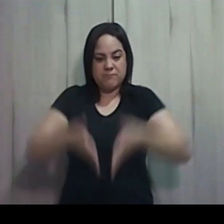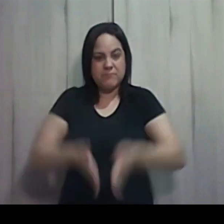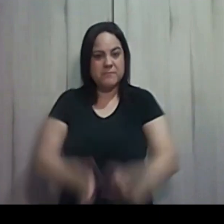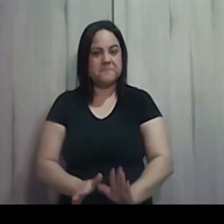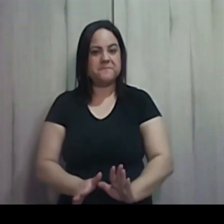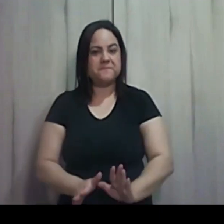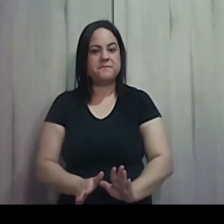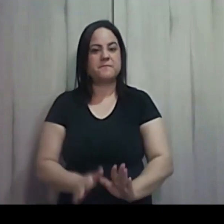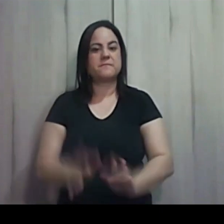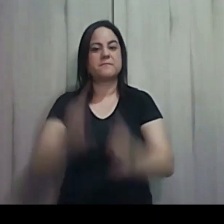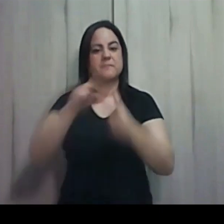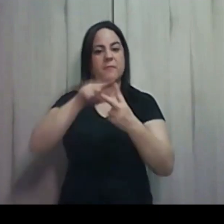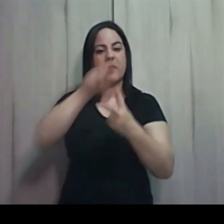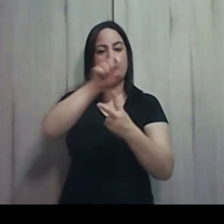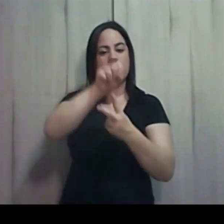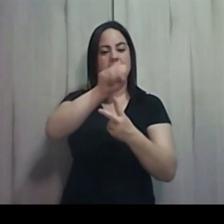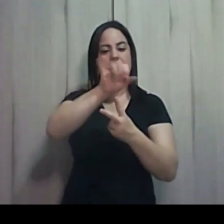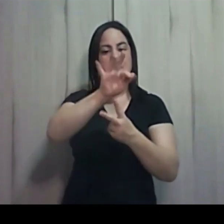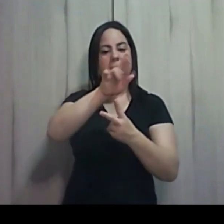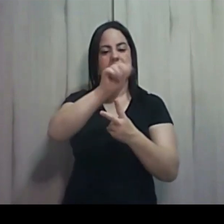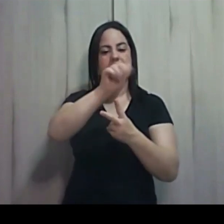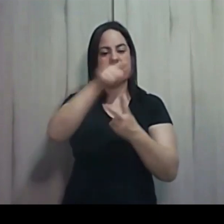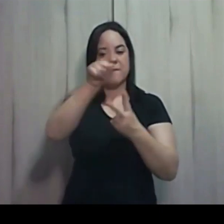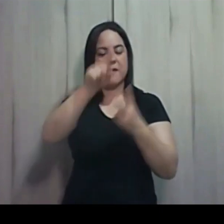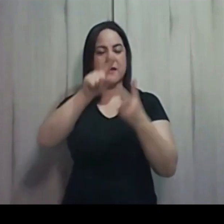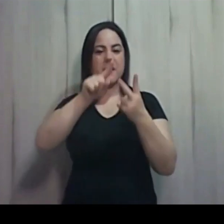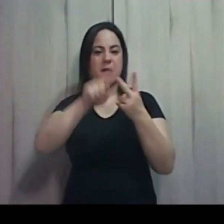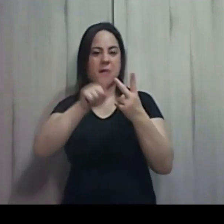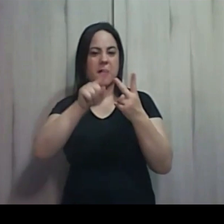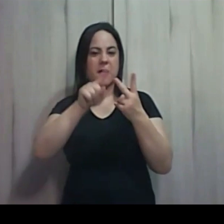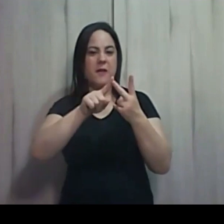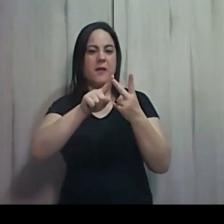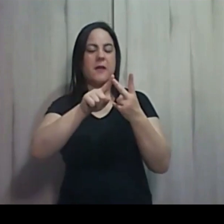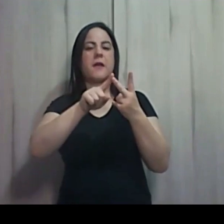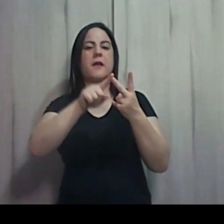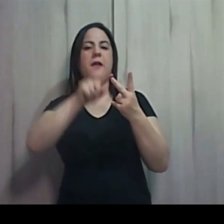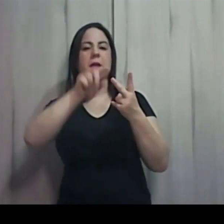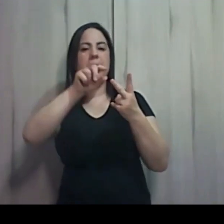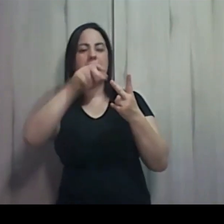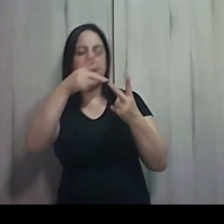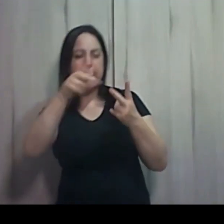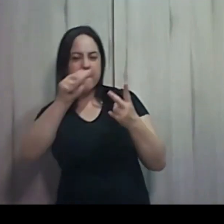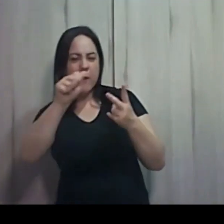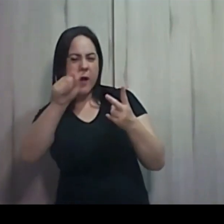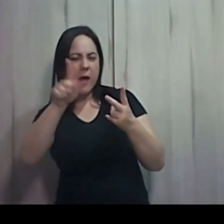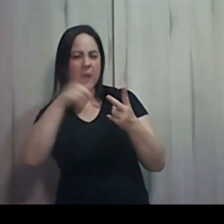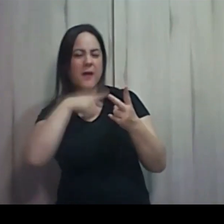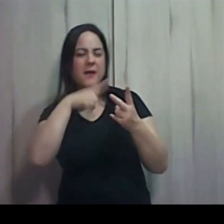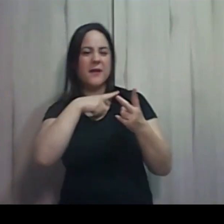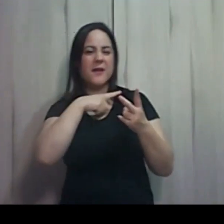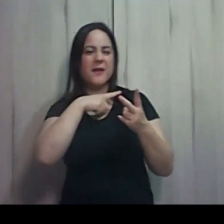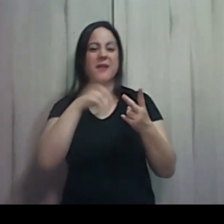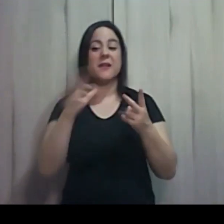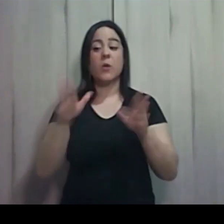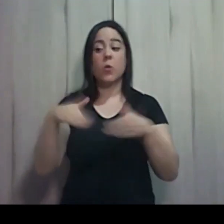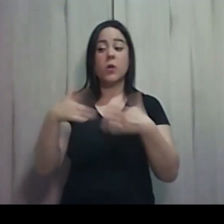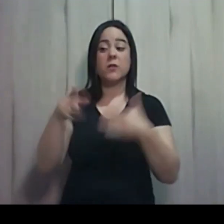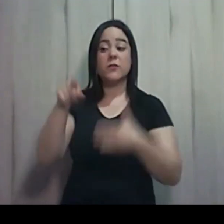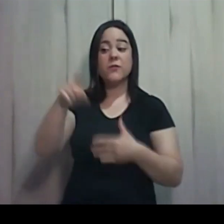Poá, da seguinte maneira. Quando vocês estiverem servindo as hebreias, observem. Se